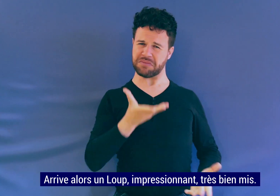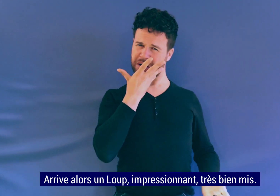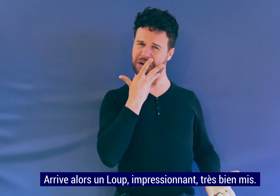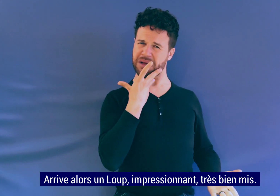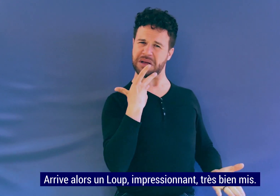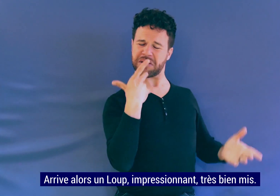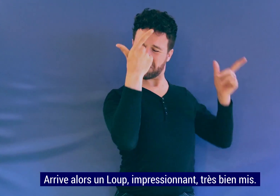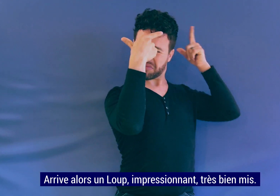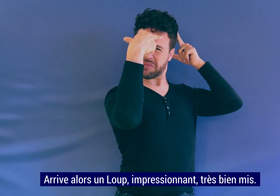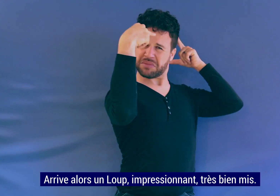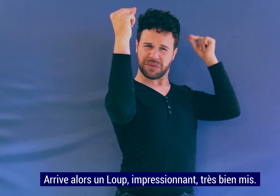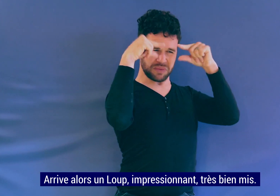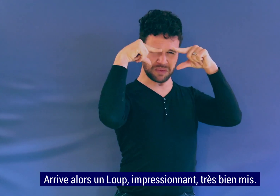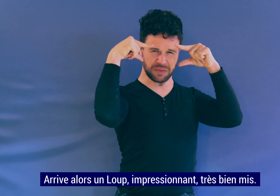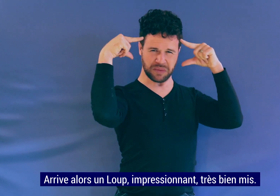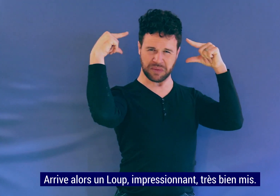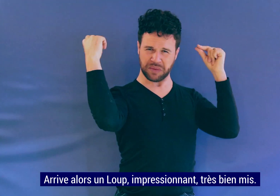Impressionnant, très bien mis.